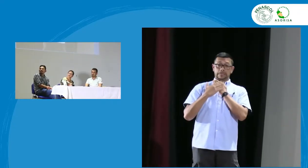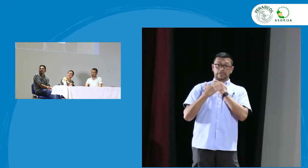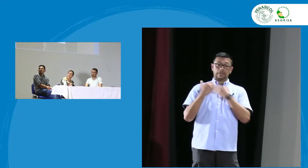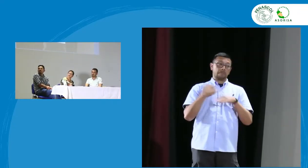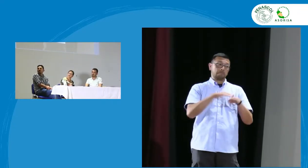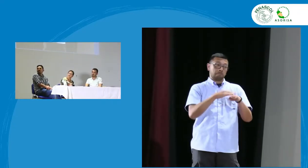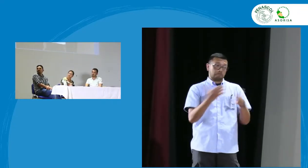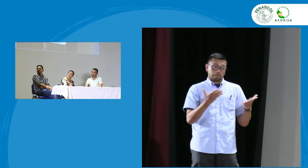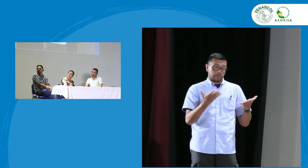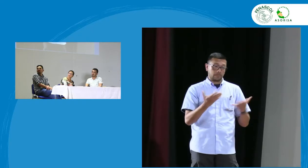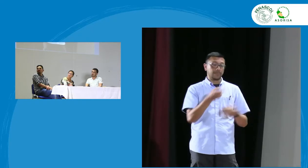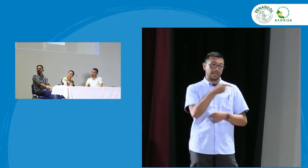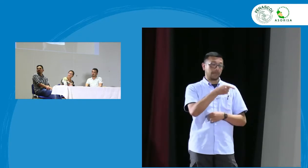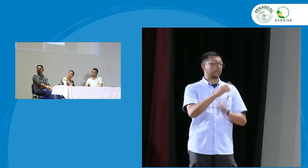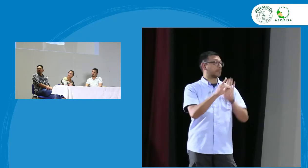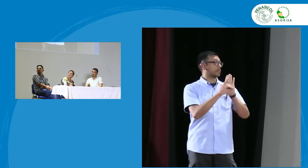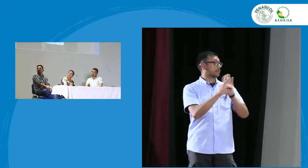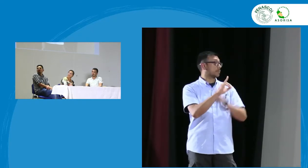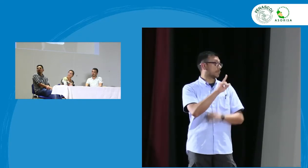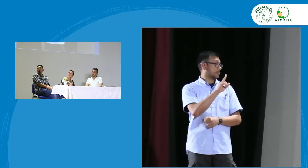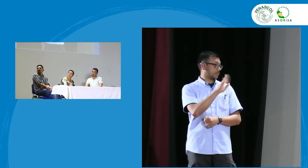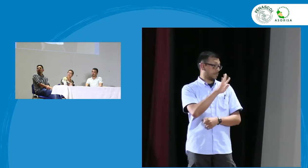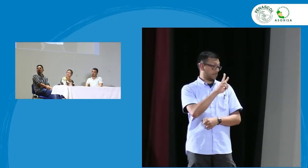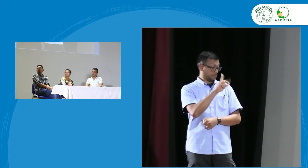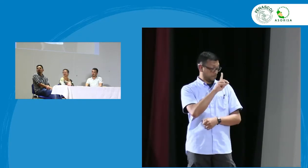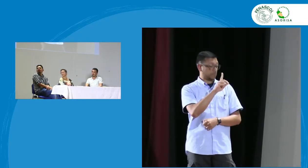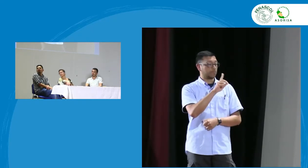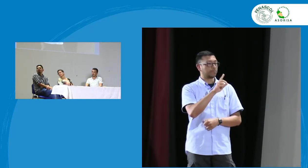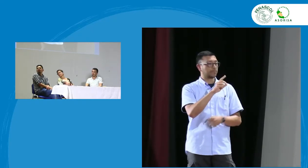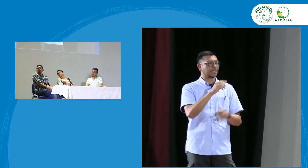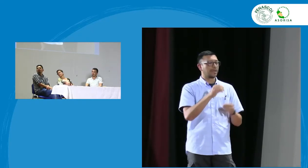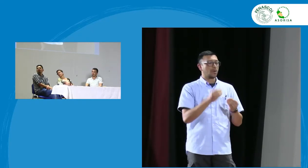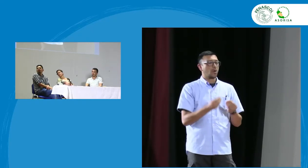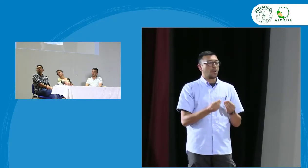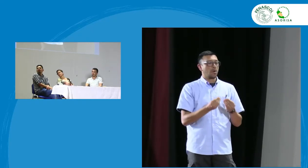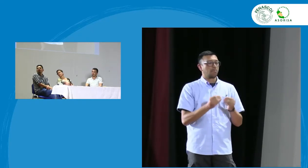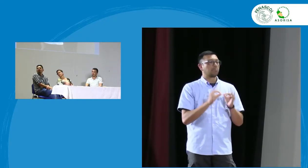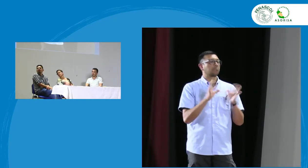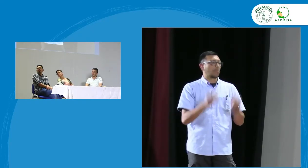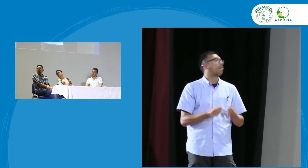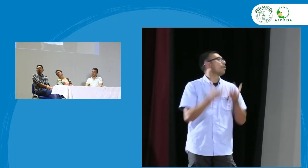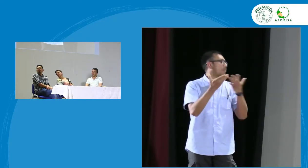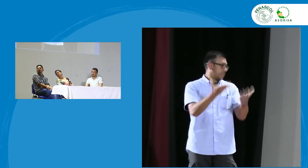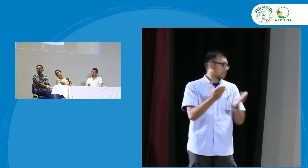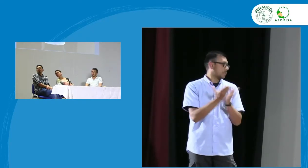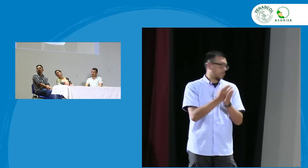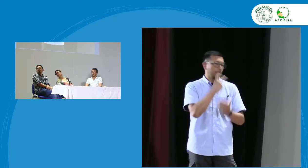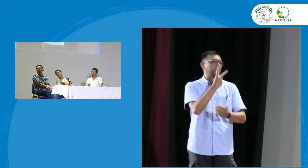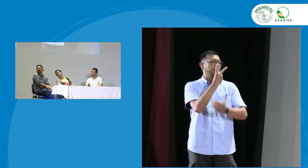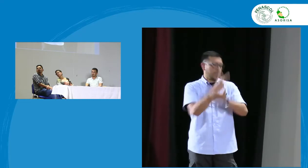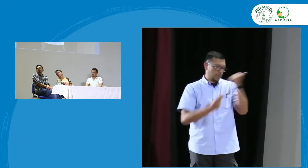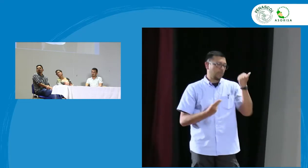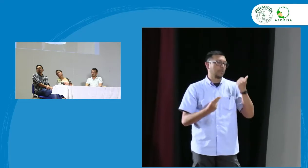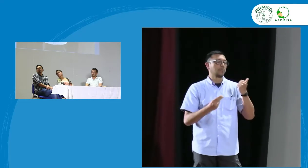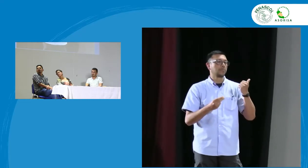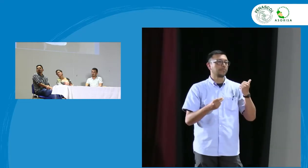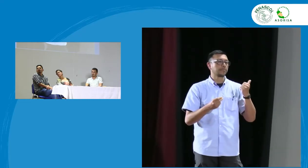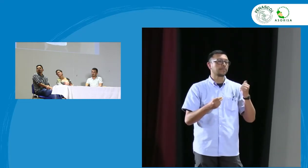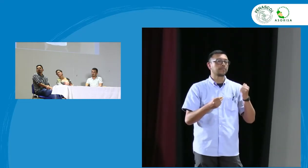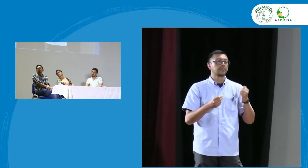un niño sordo con respecto al tema del decreto 1421 pues se sabe que brinda la